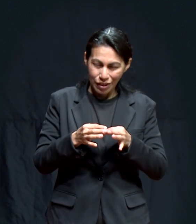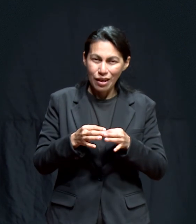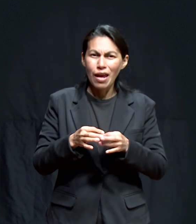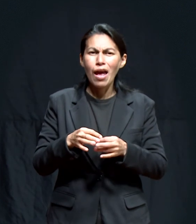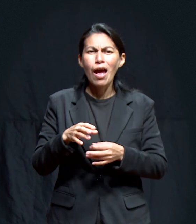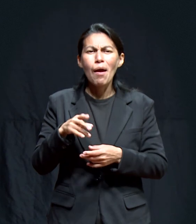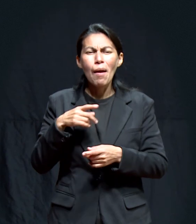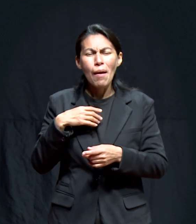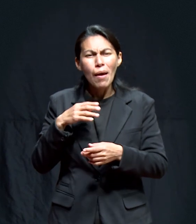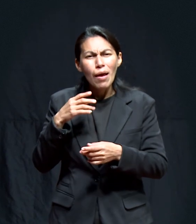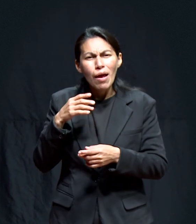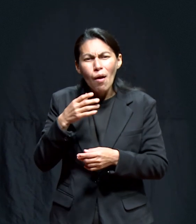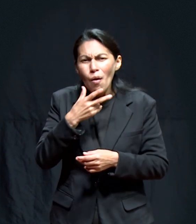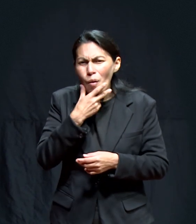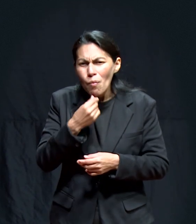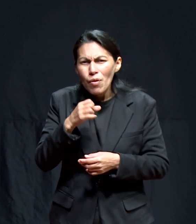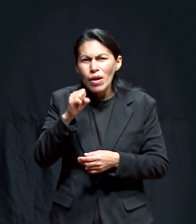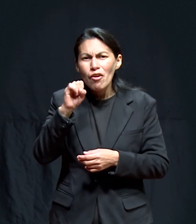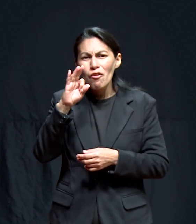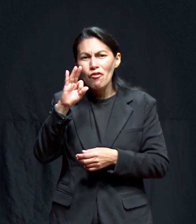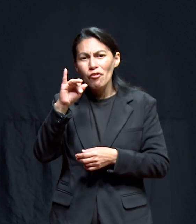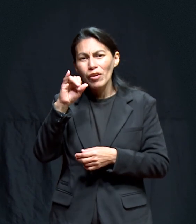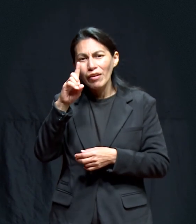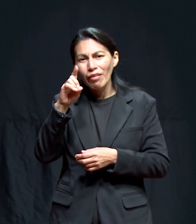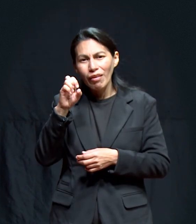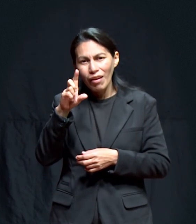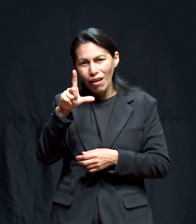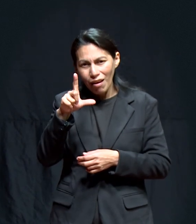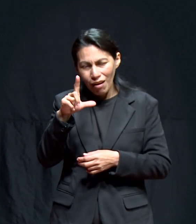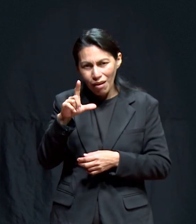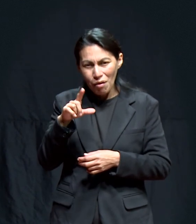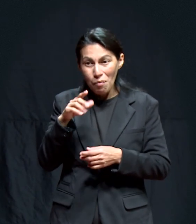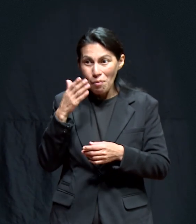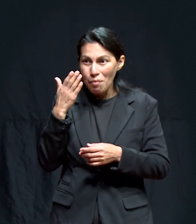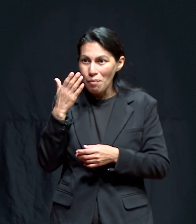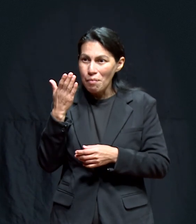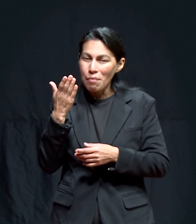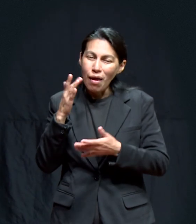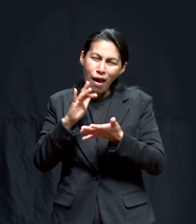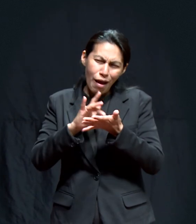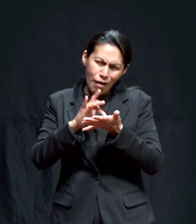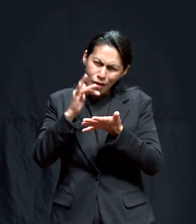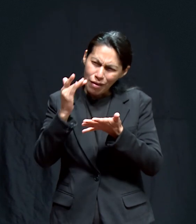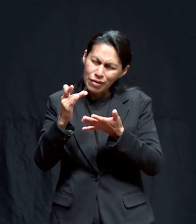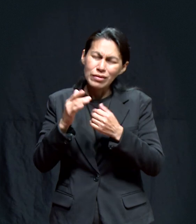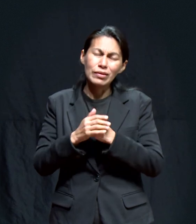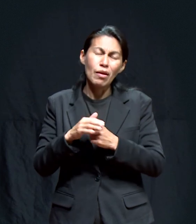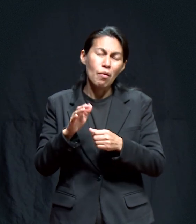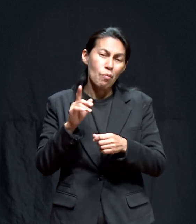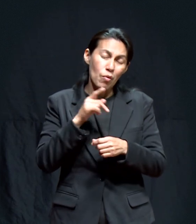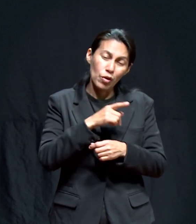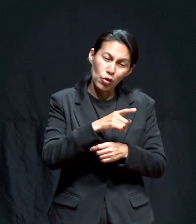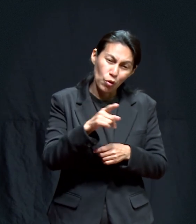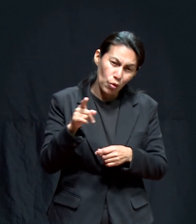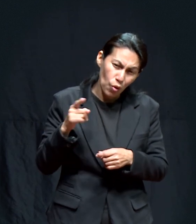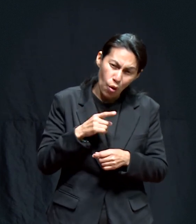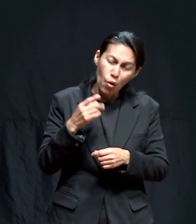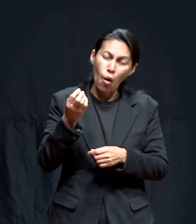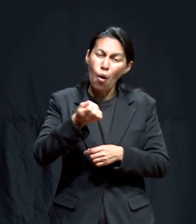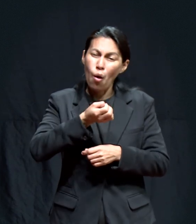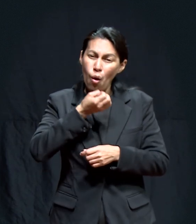operación Ya está en casa Recuperándose Hasta que se determine Si se le aplica Quimioterapia O